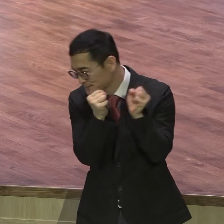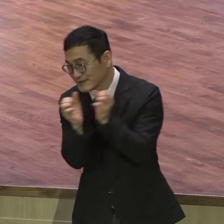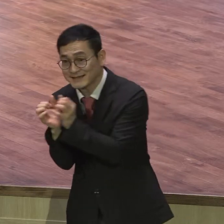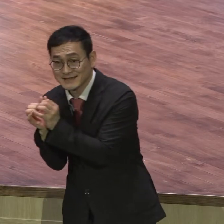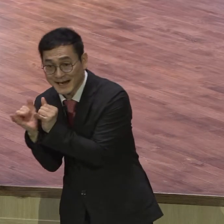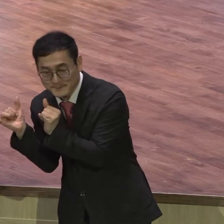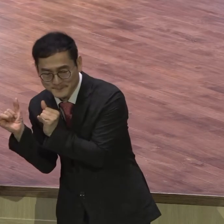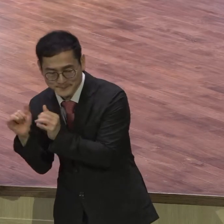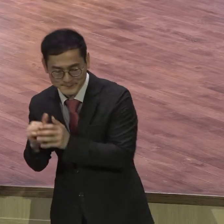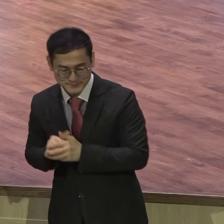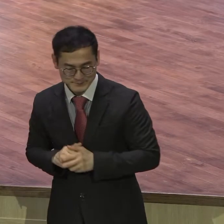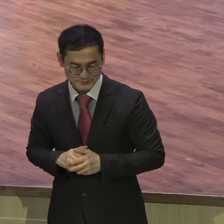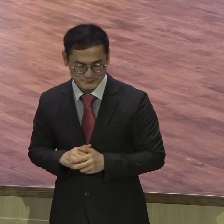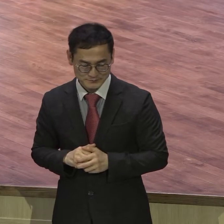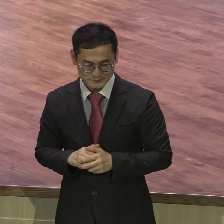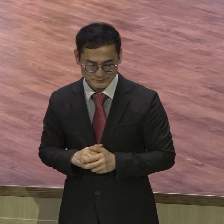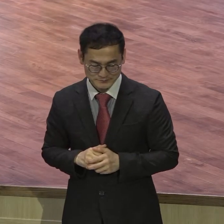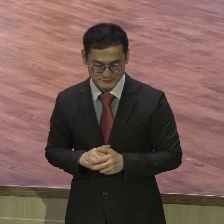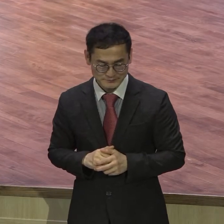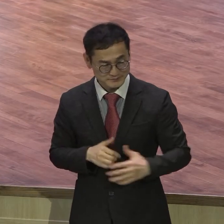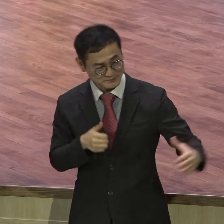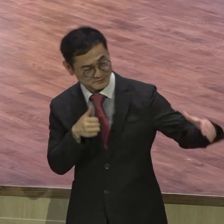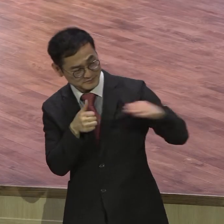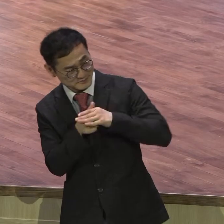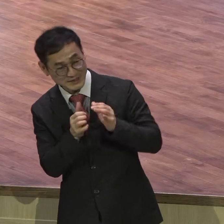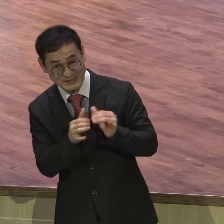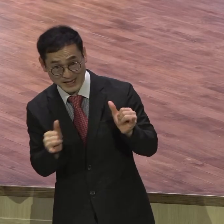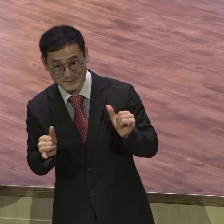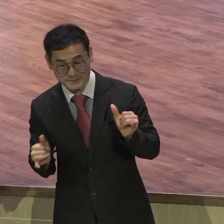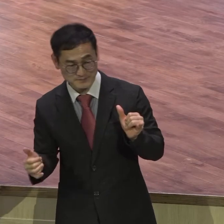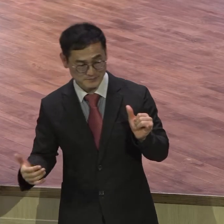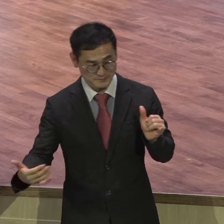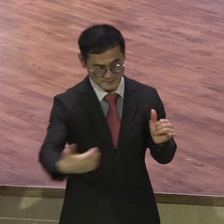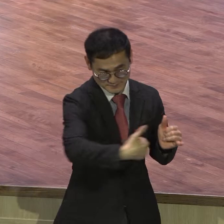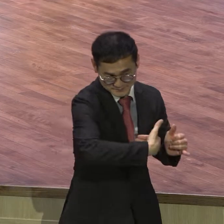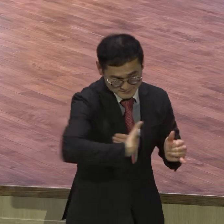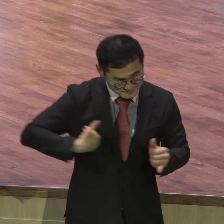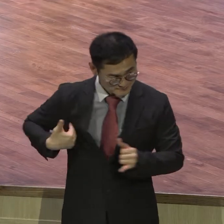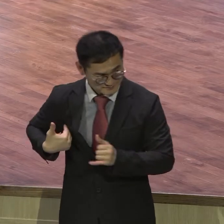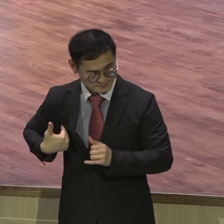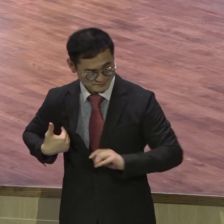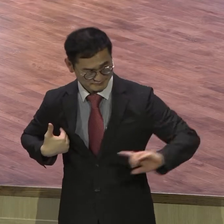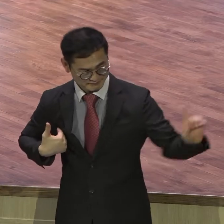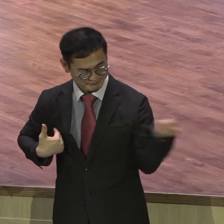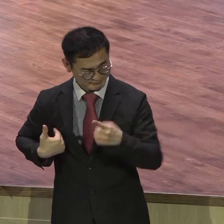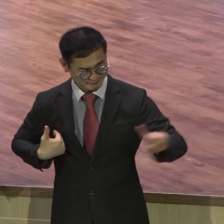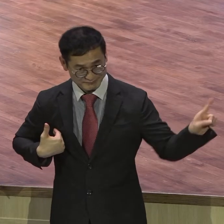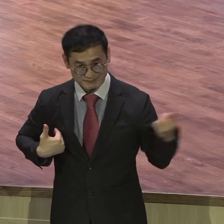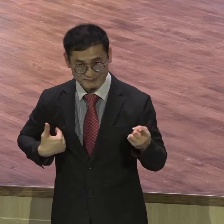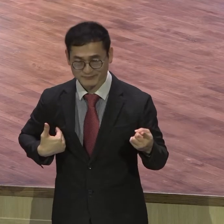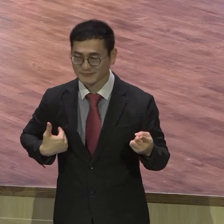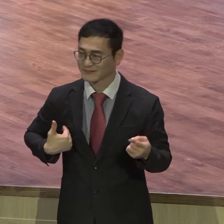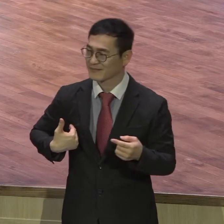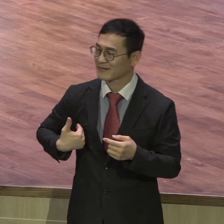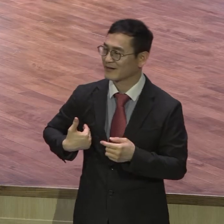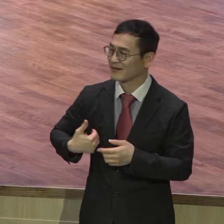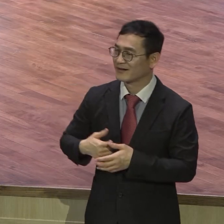치는 자에게서 오른손으로 구원하시는 주여 주의 귀한 사랑을 나타내소서 나를